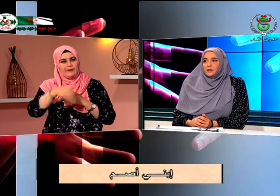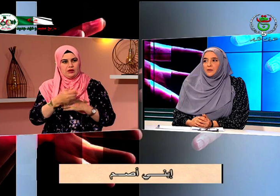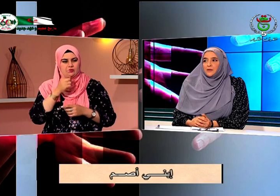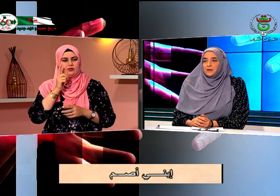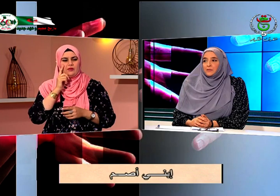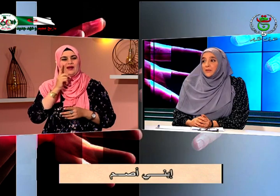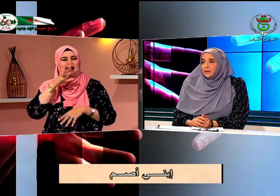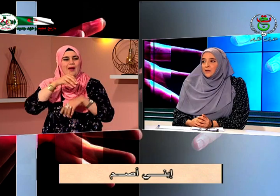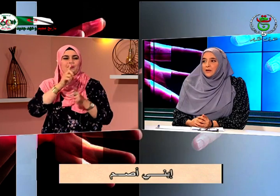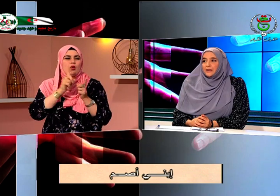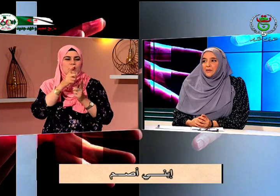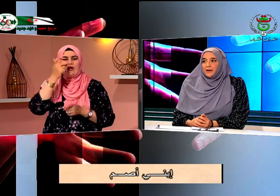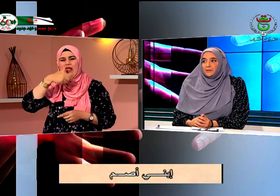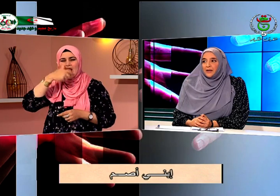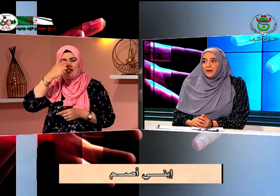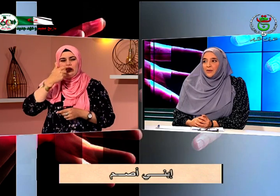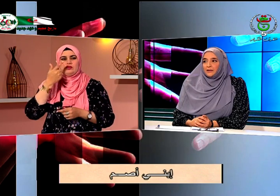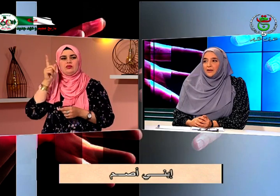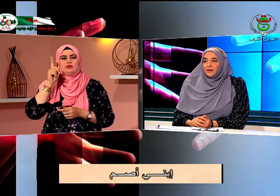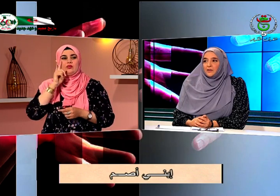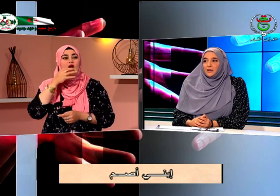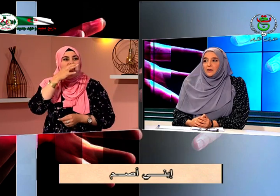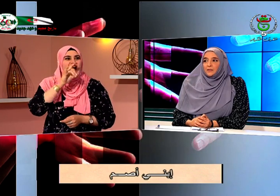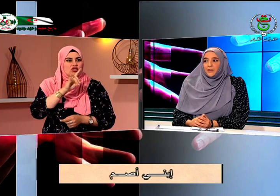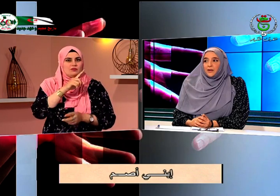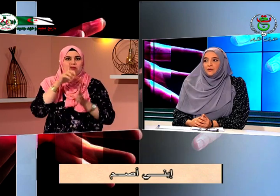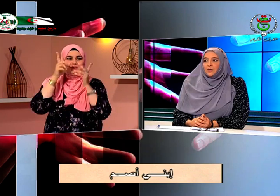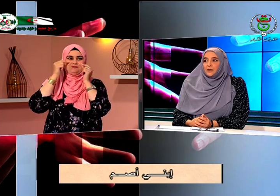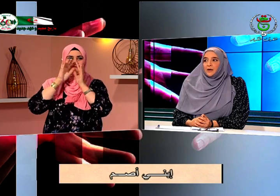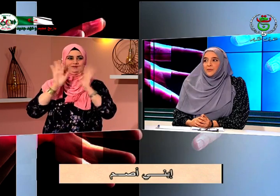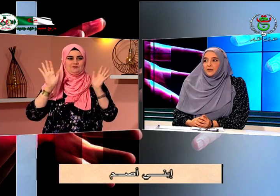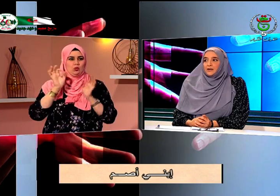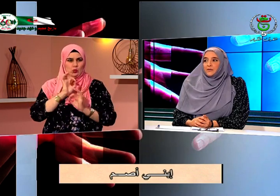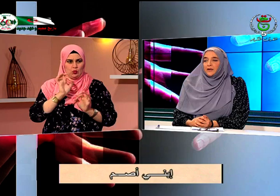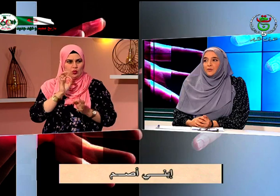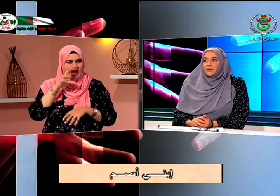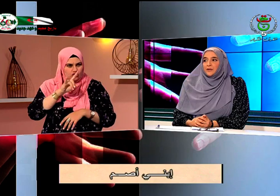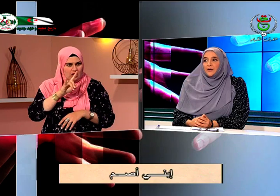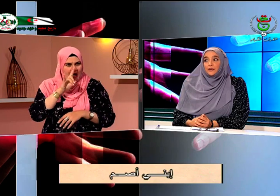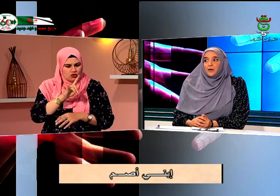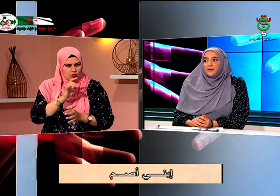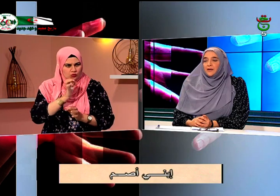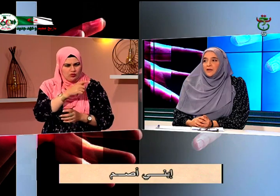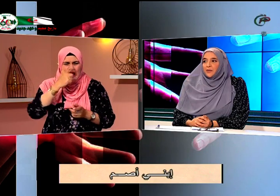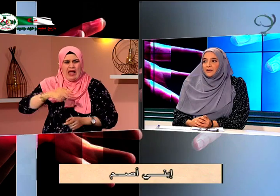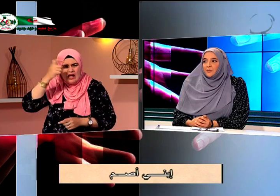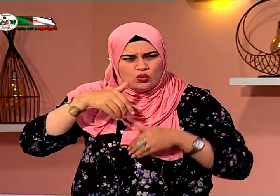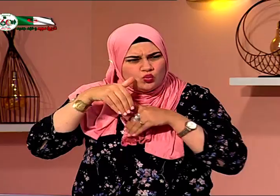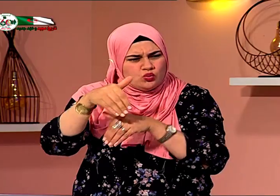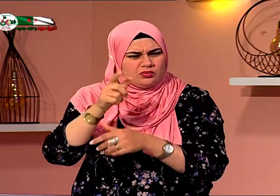المنزل لكن بعد أربعة أيام بقيت أن أبكي بقيت أبكي بقيت أبكي لكن بعد أربعة أيام